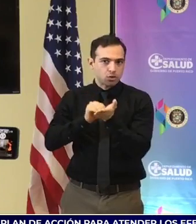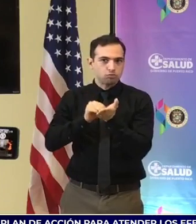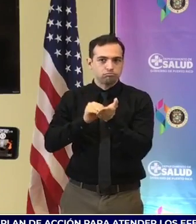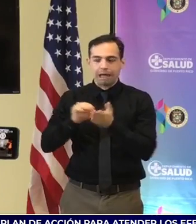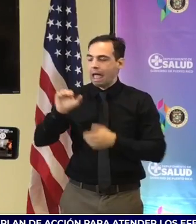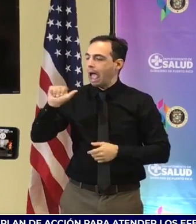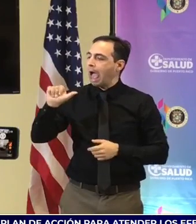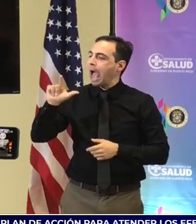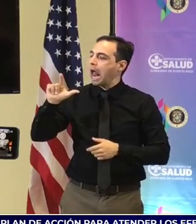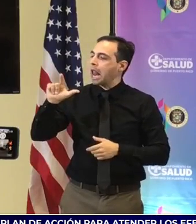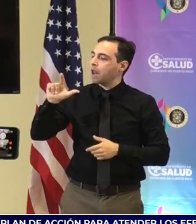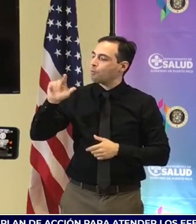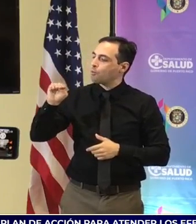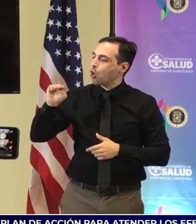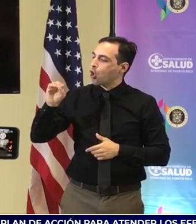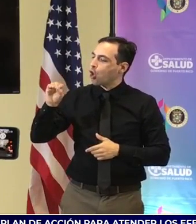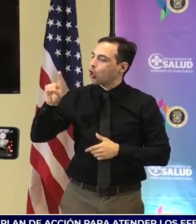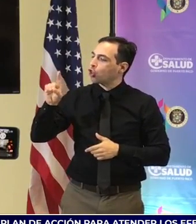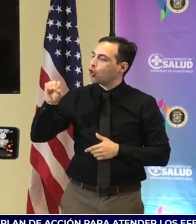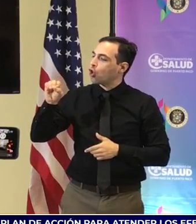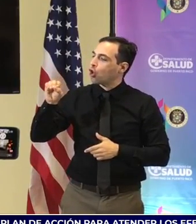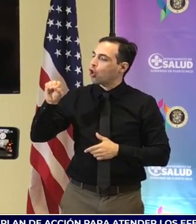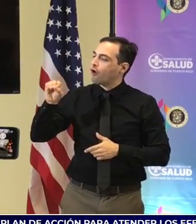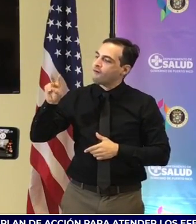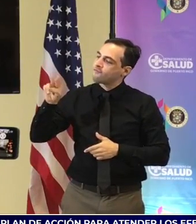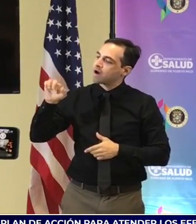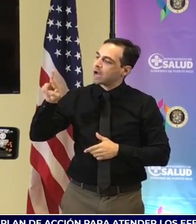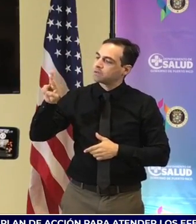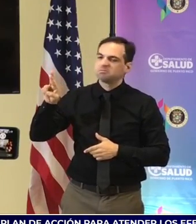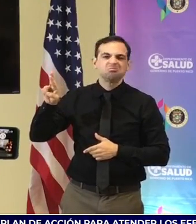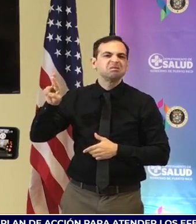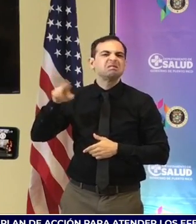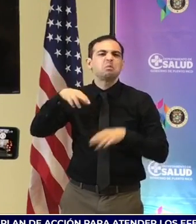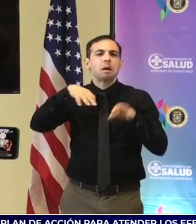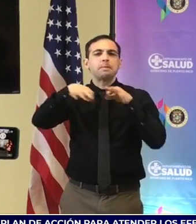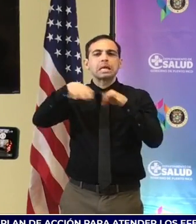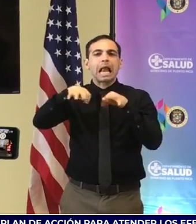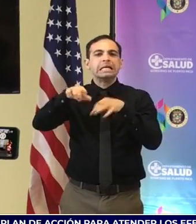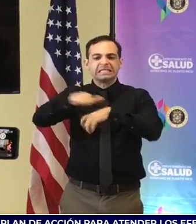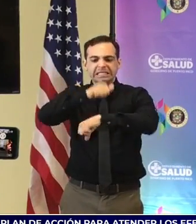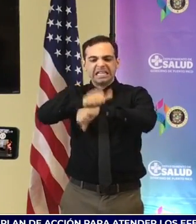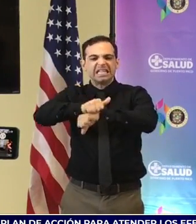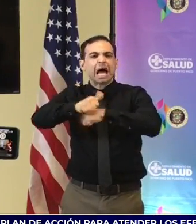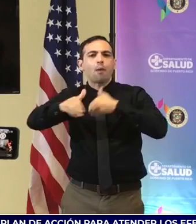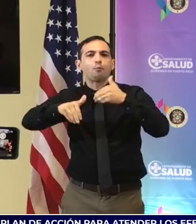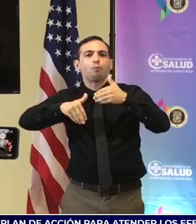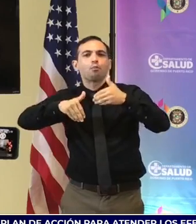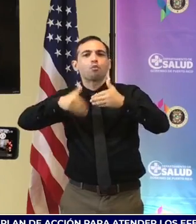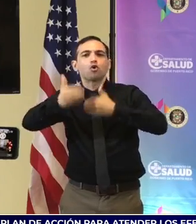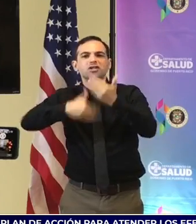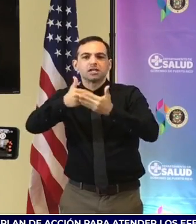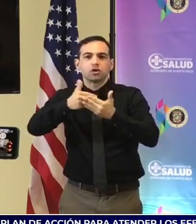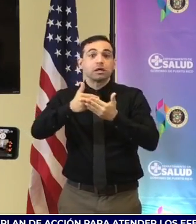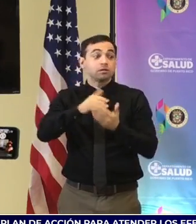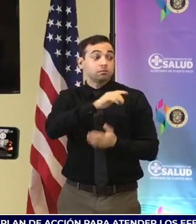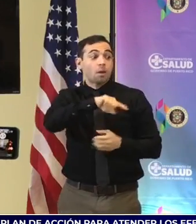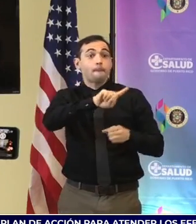proceso de cita y aquellas secuelas que están presentando nuestros pacientes. Muchas gracias.